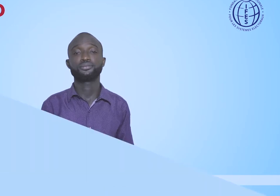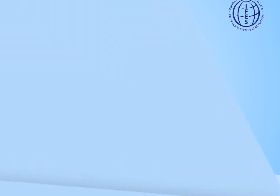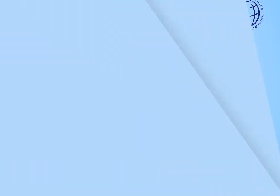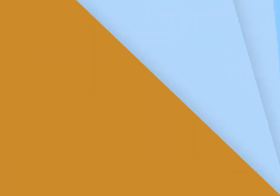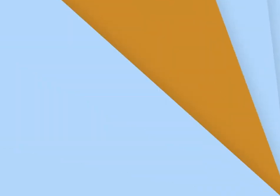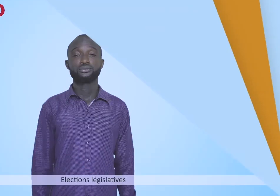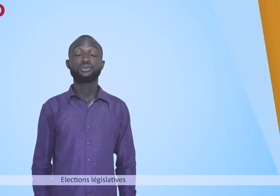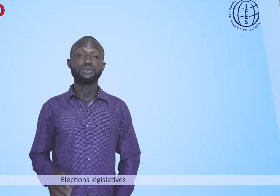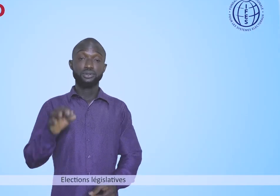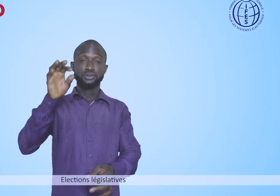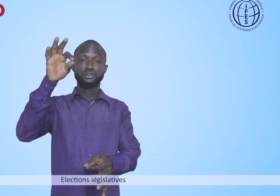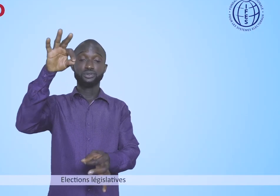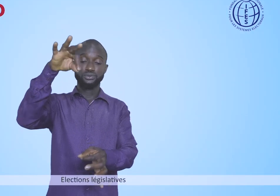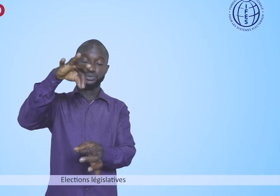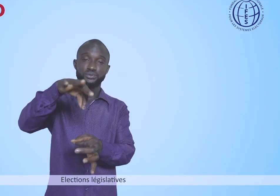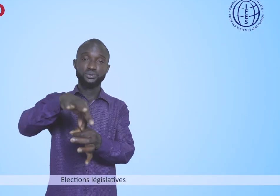Élections législatives